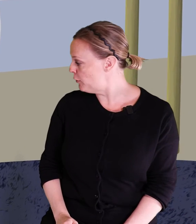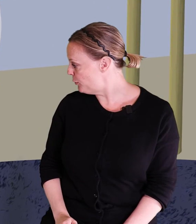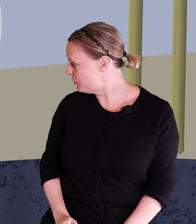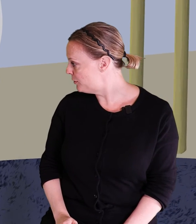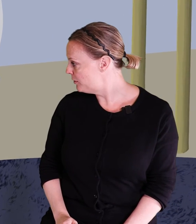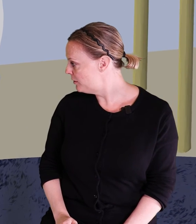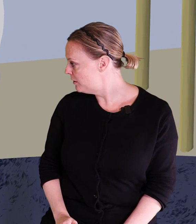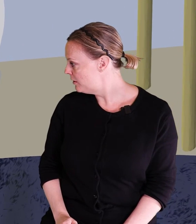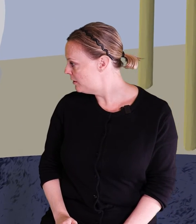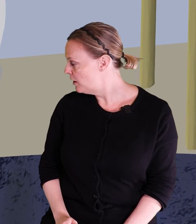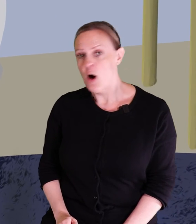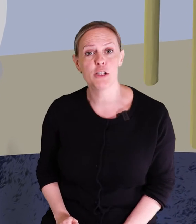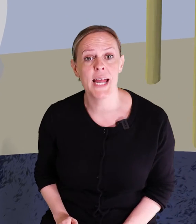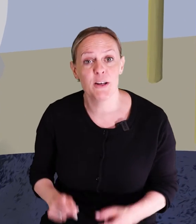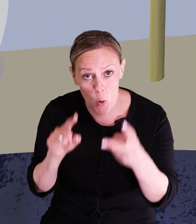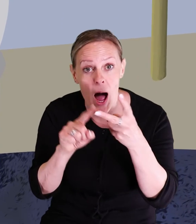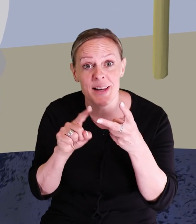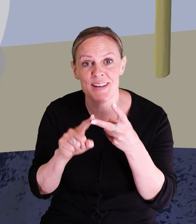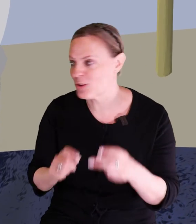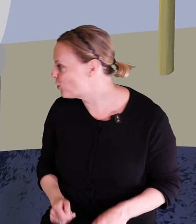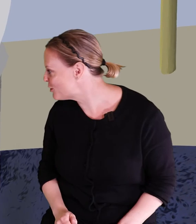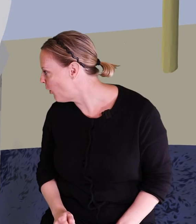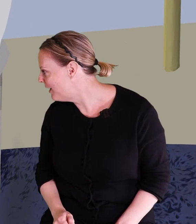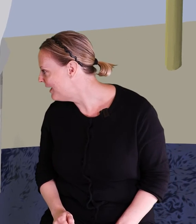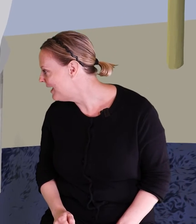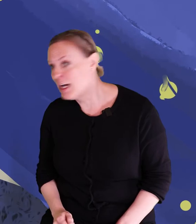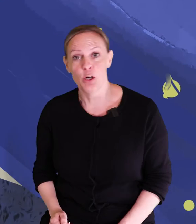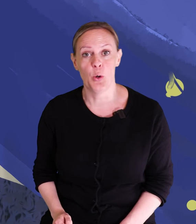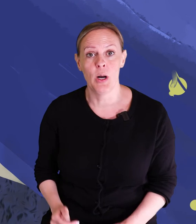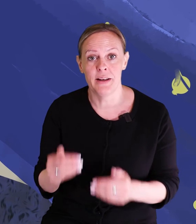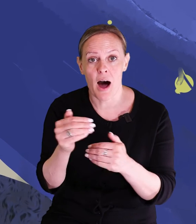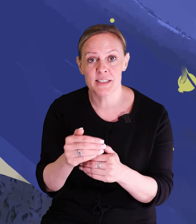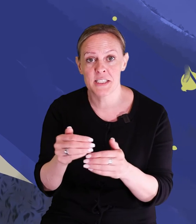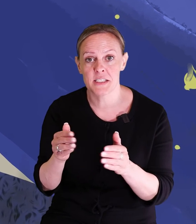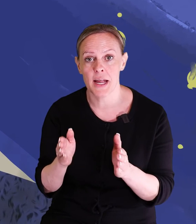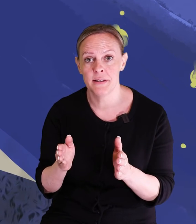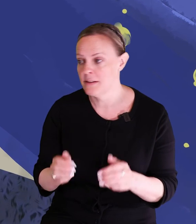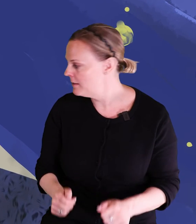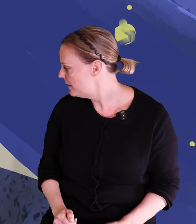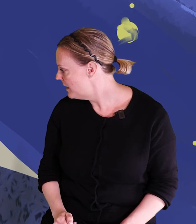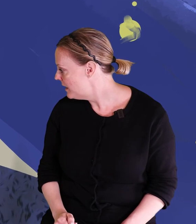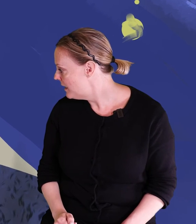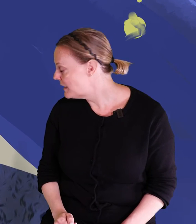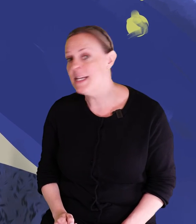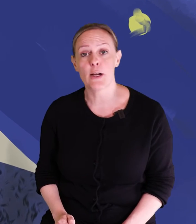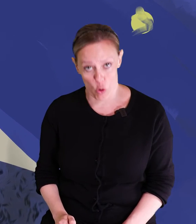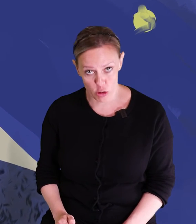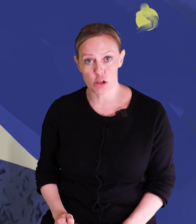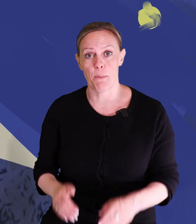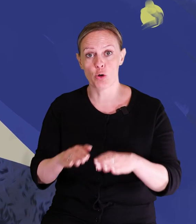förut. Och ser han något annat också. Guldasken. Det ligger också på